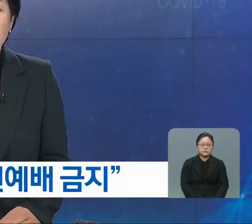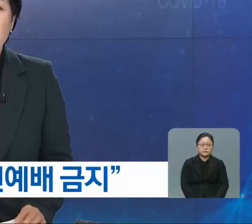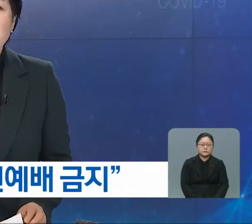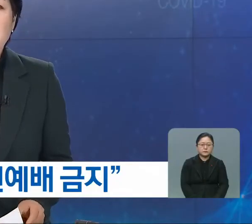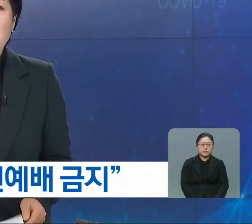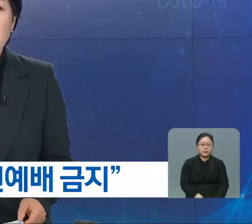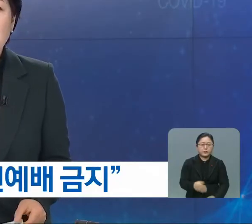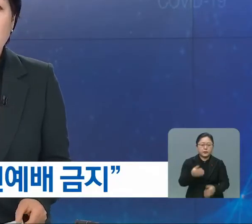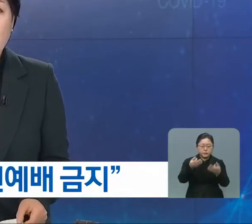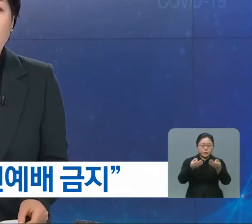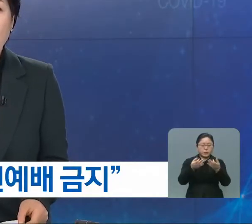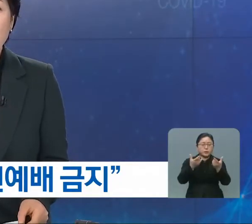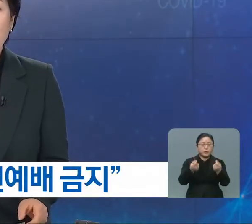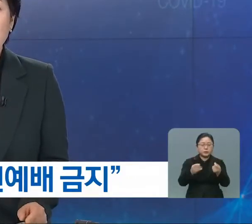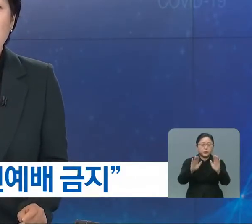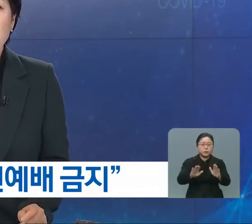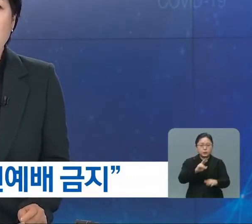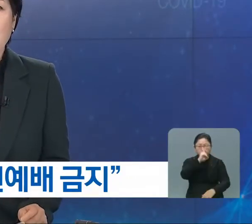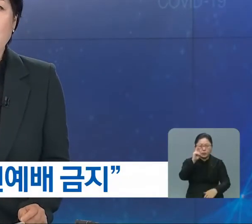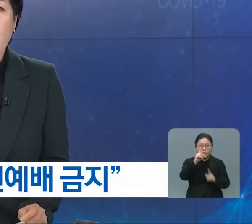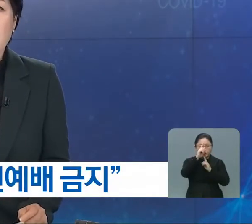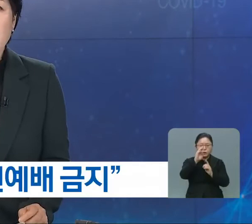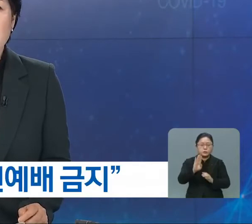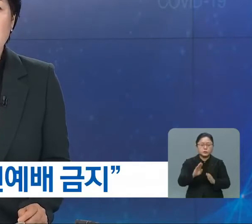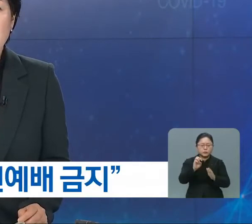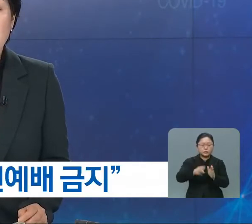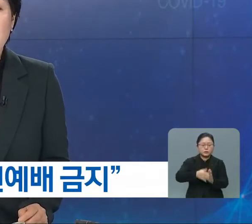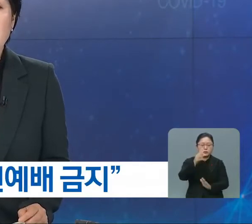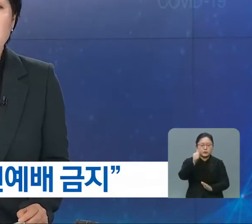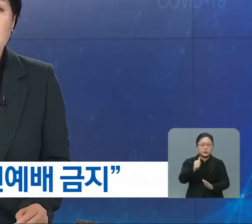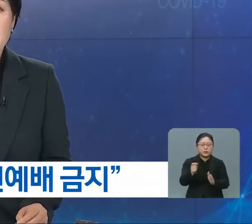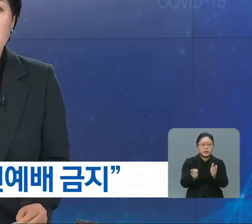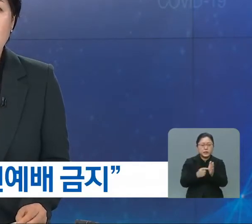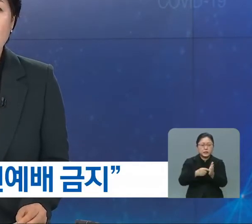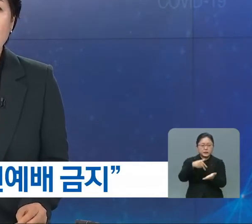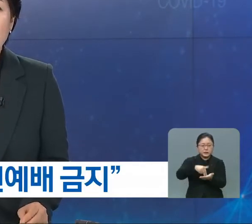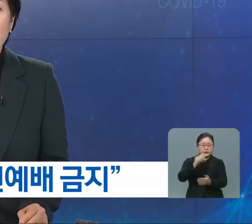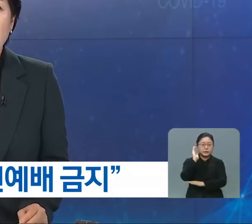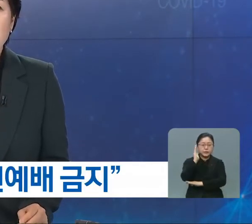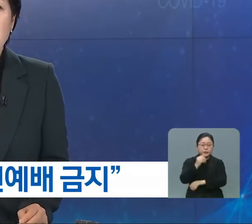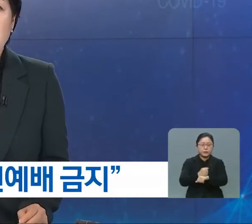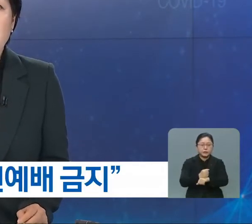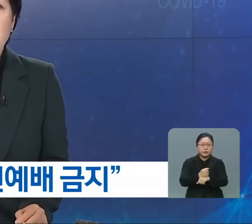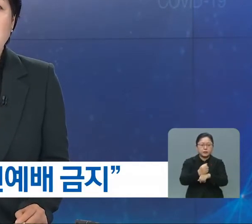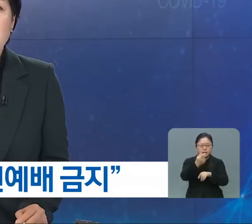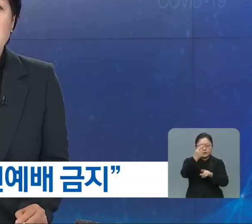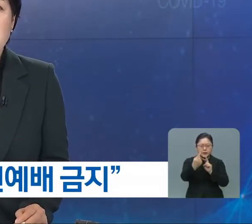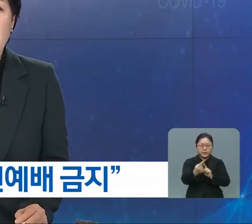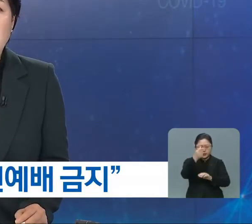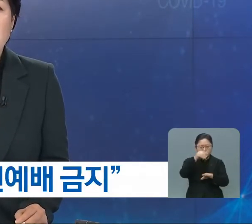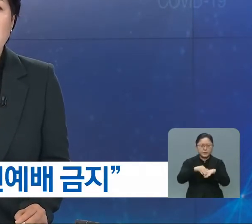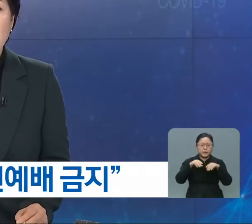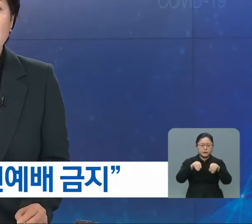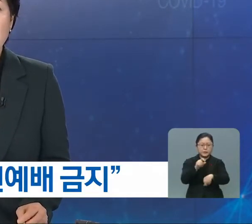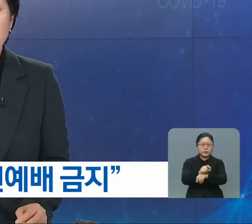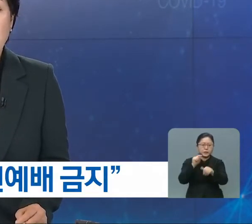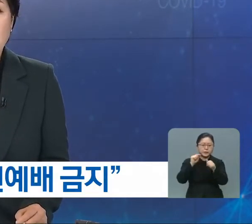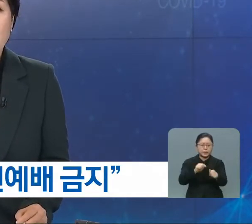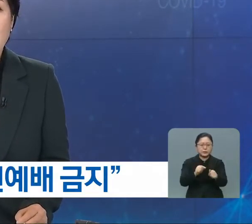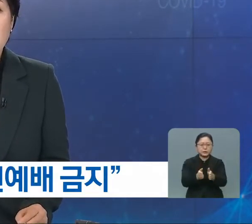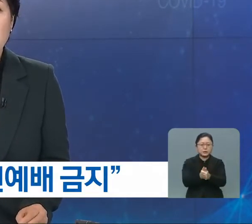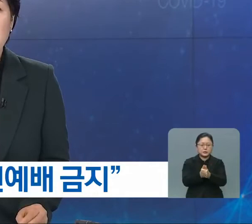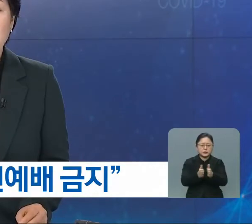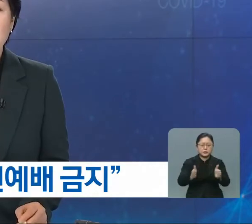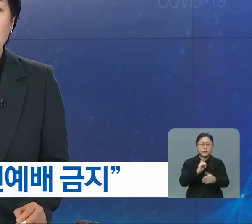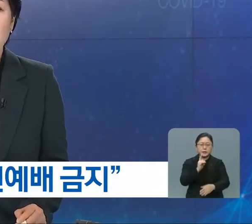앞서 보신대로 오늘 오후 이용석 광주광역시장이 긴급 브리핑을 열고 대면 예배 금지 행정명령을